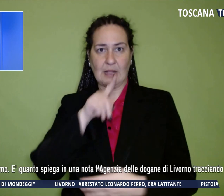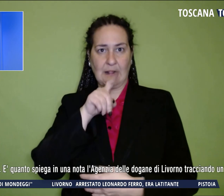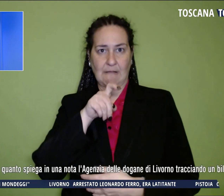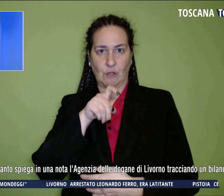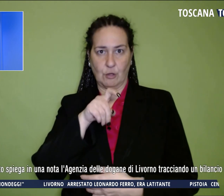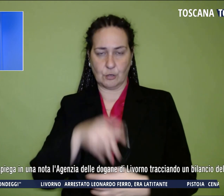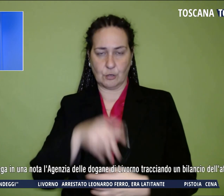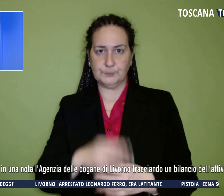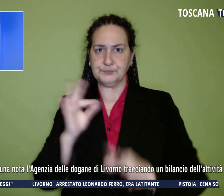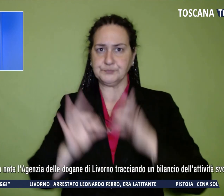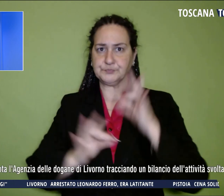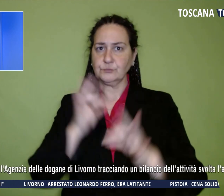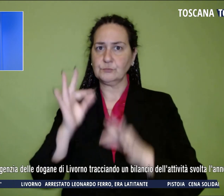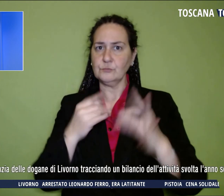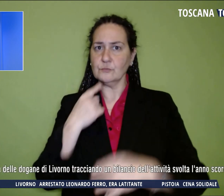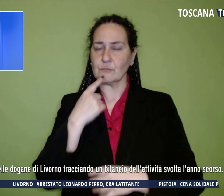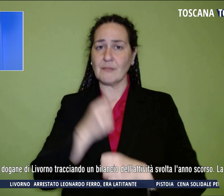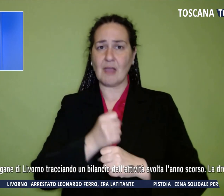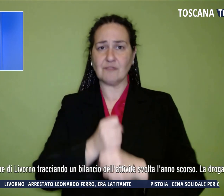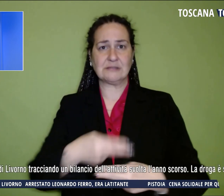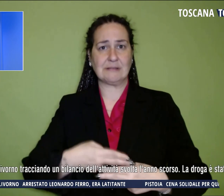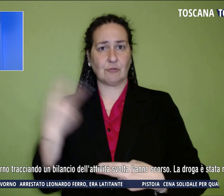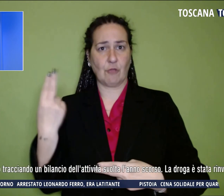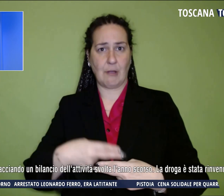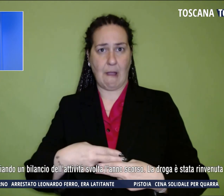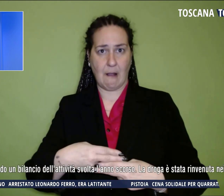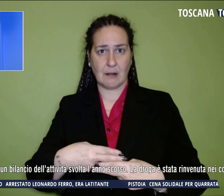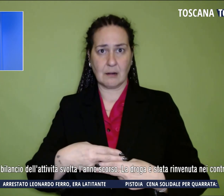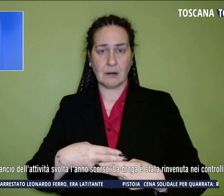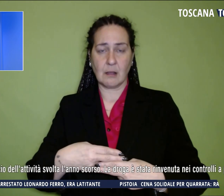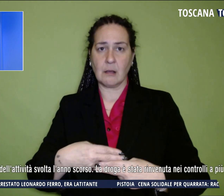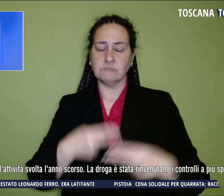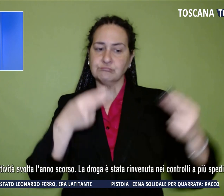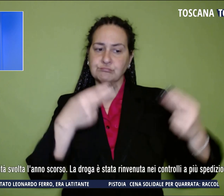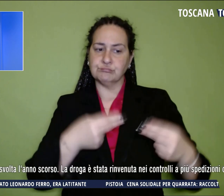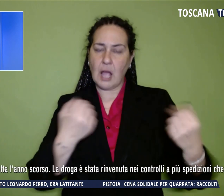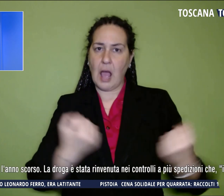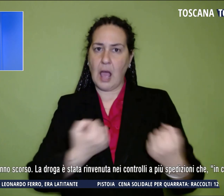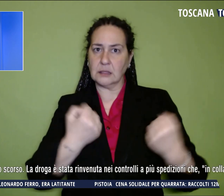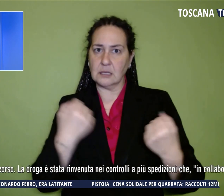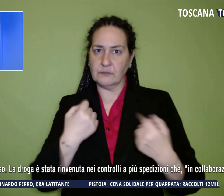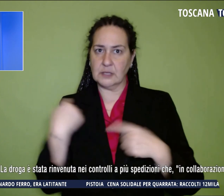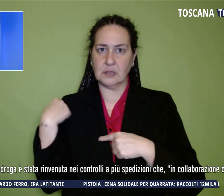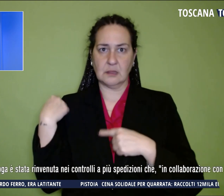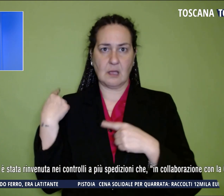in una nota l'Agenzia delle Dogane, tracciando il bilancio dell'attività svolta nel scorso anno. La